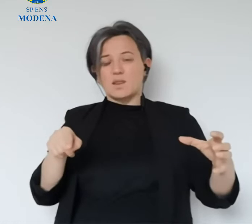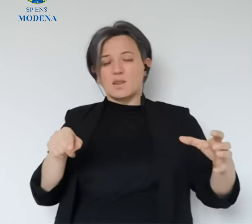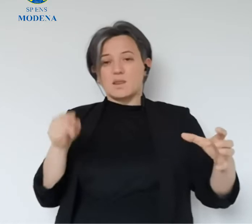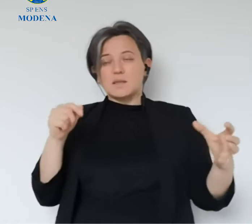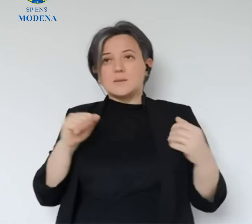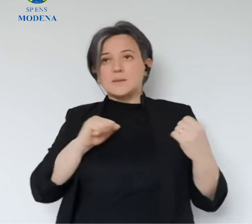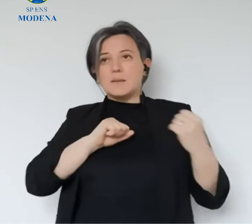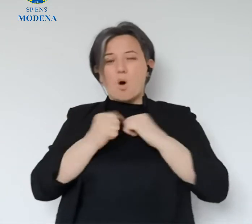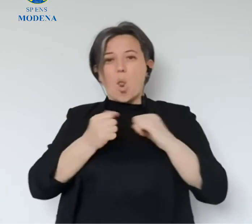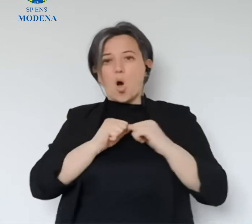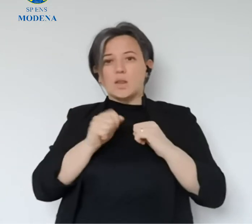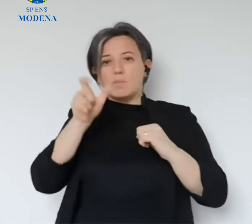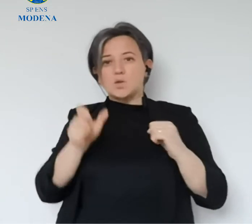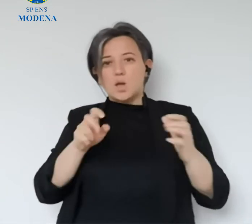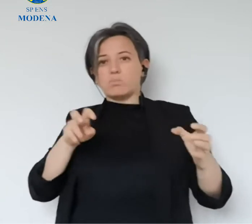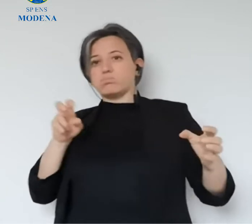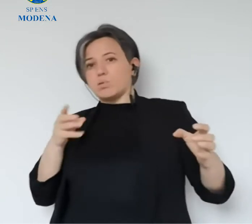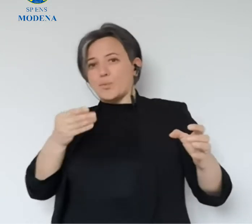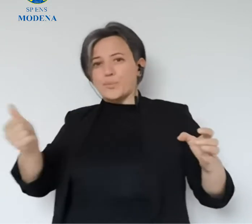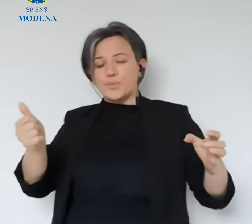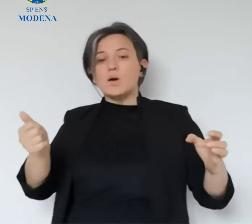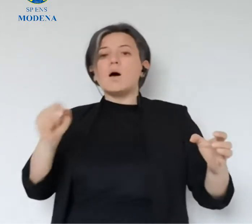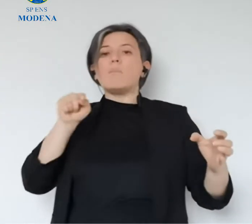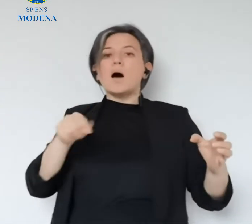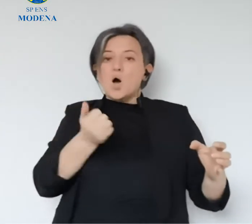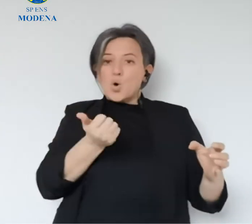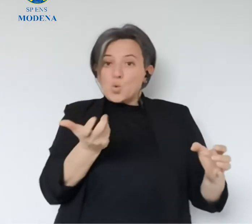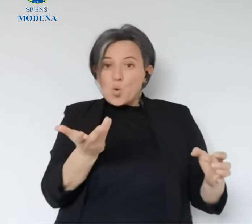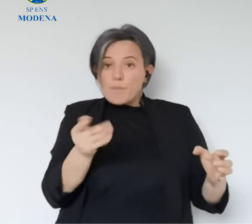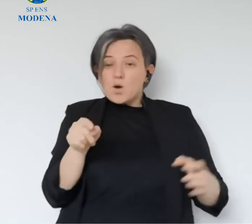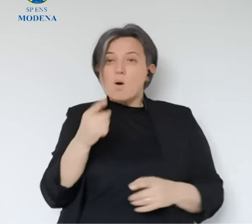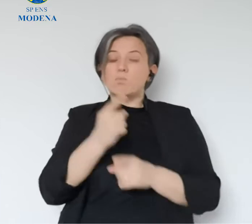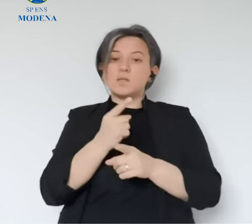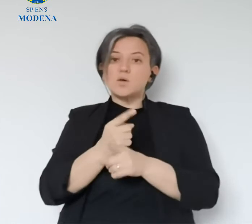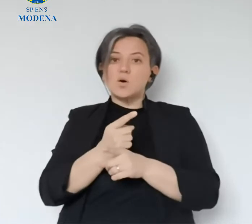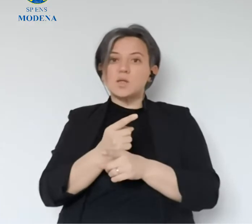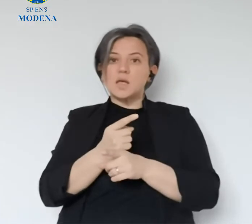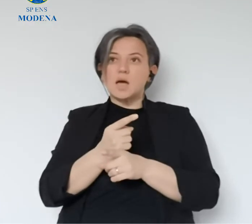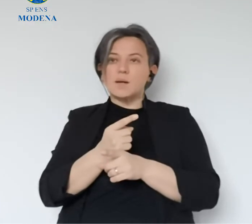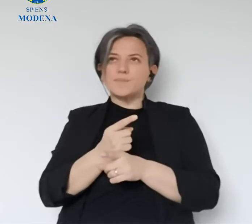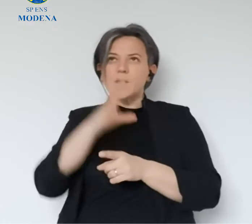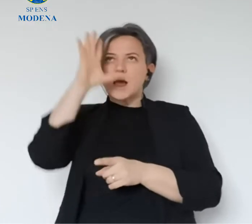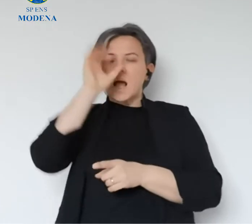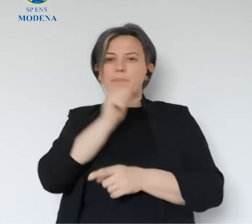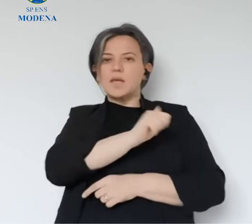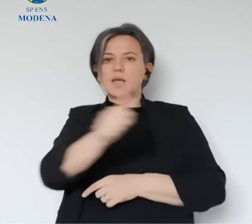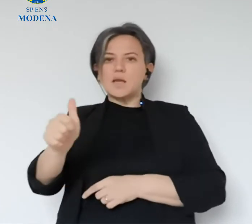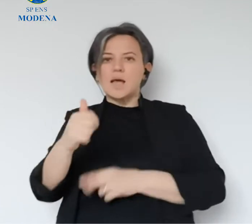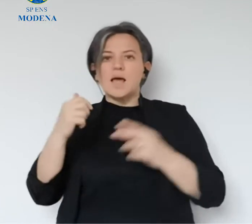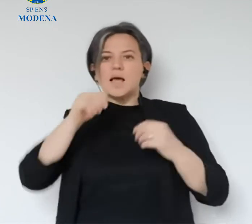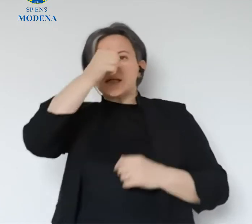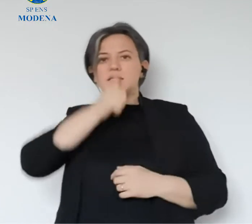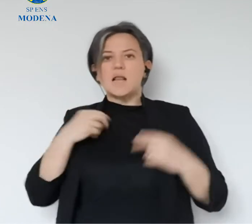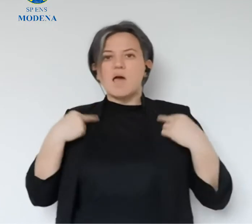mancherà a questa comunità perché l'abbiamo persa in questa battaglia, ma quel numero deve aiutarci a